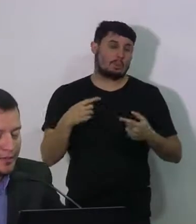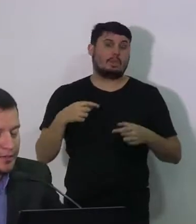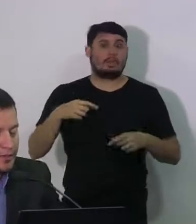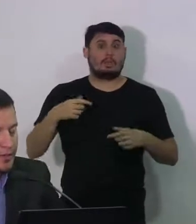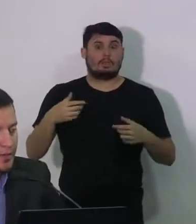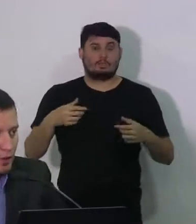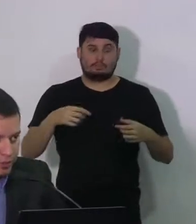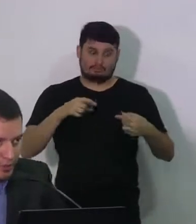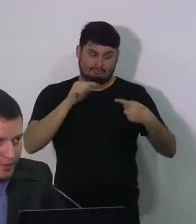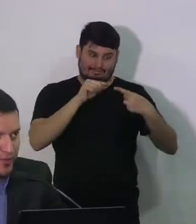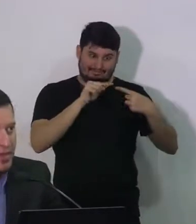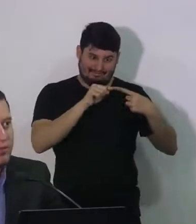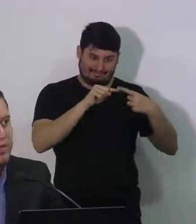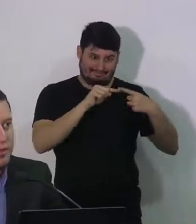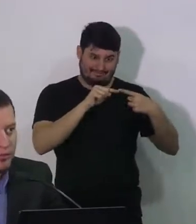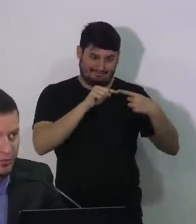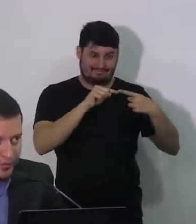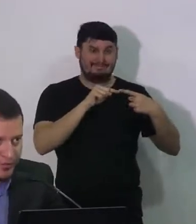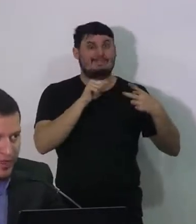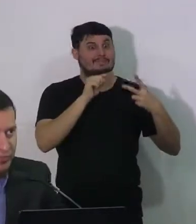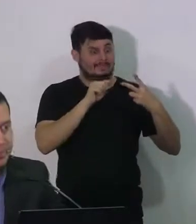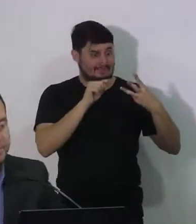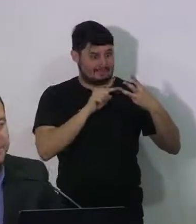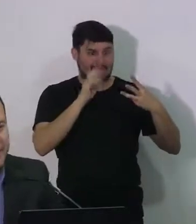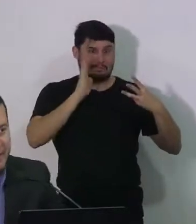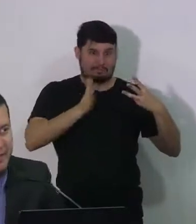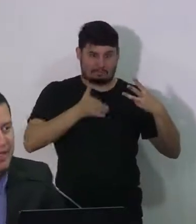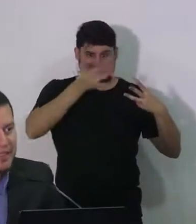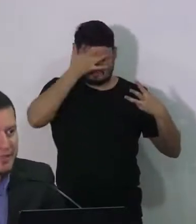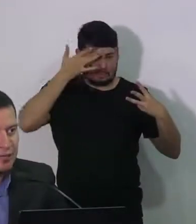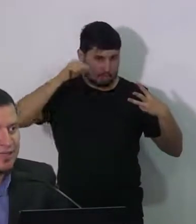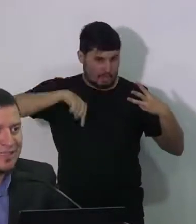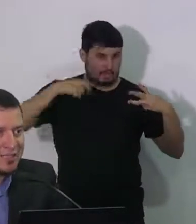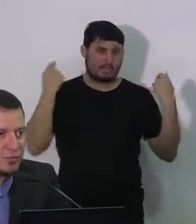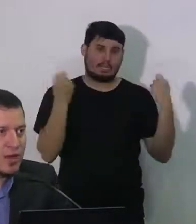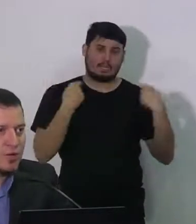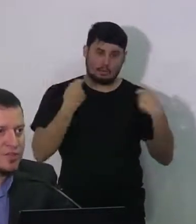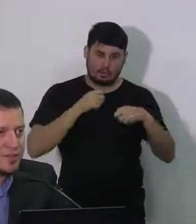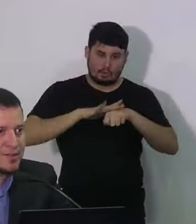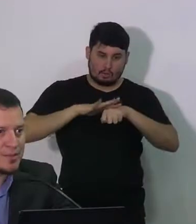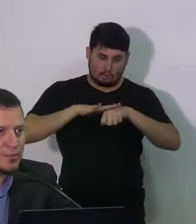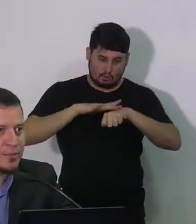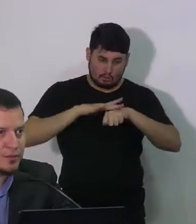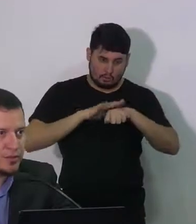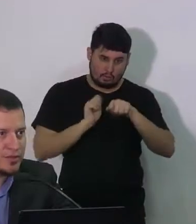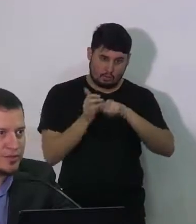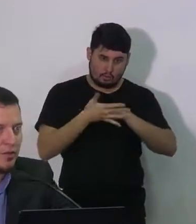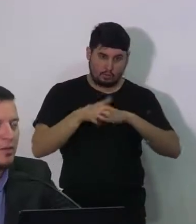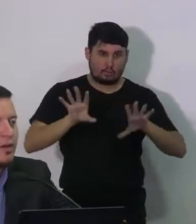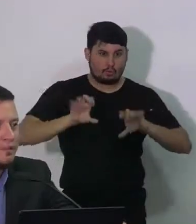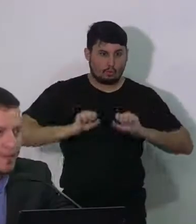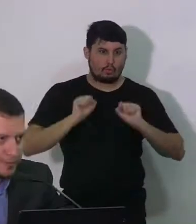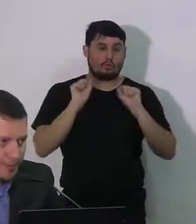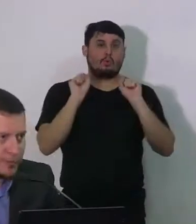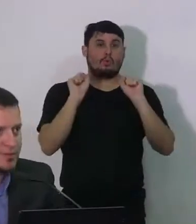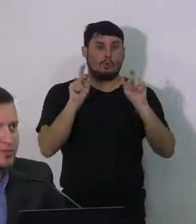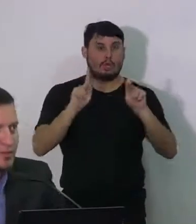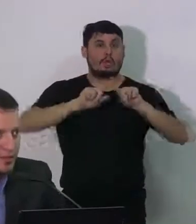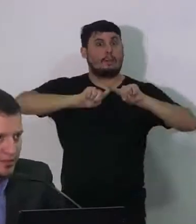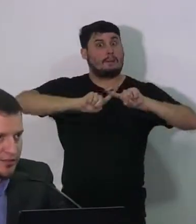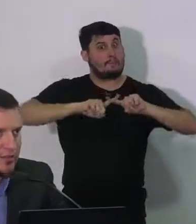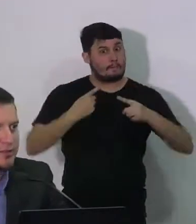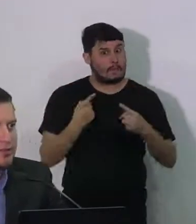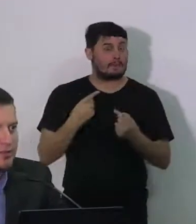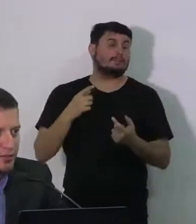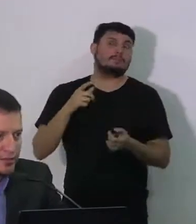hospital privado e laboratório privado e a gente está aguardando a confirmação do laboratório central mas mesmo